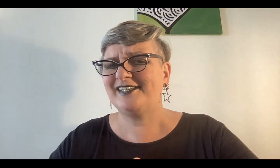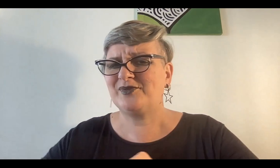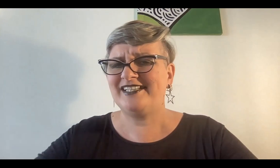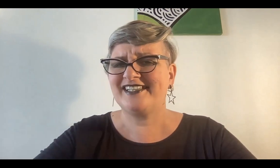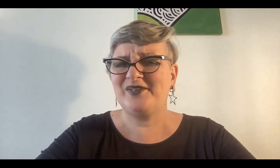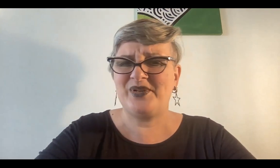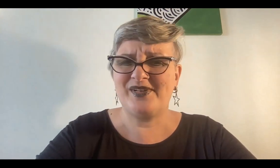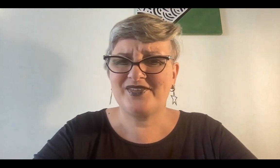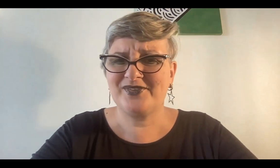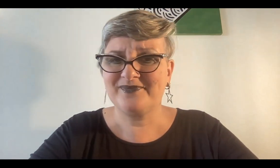la naturaleza del universo